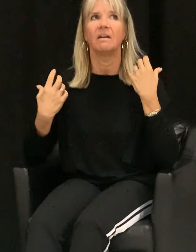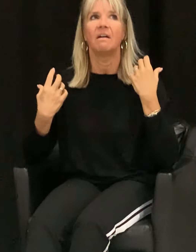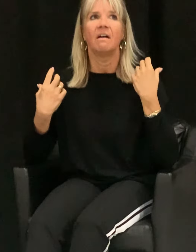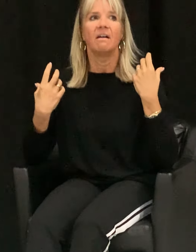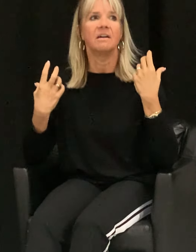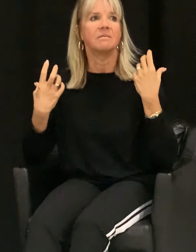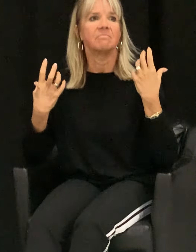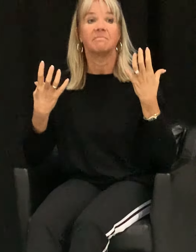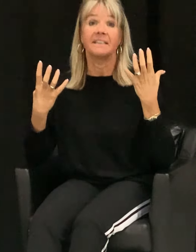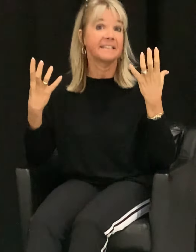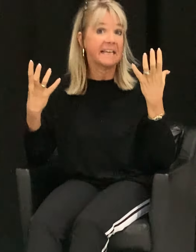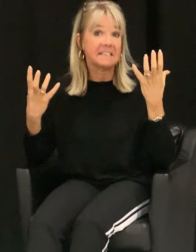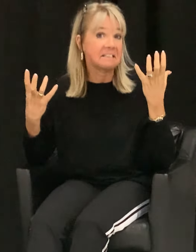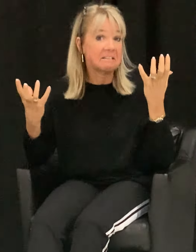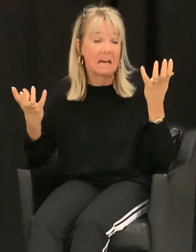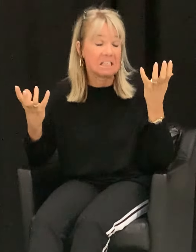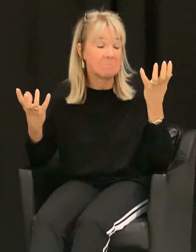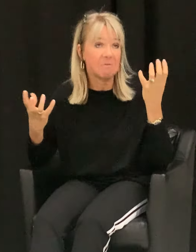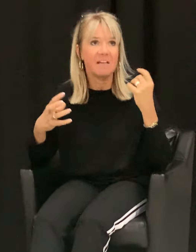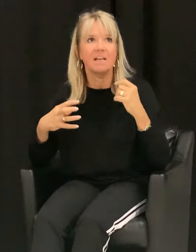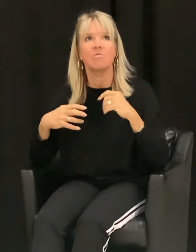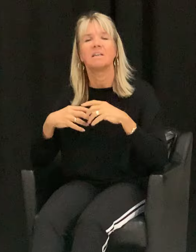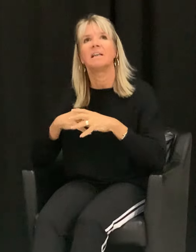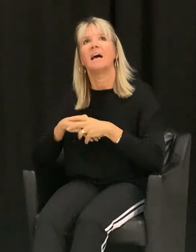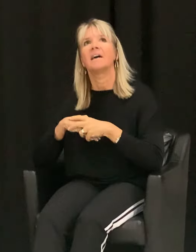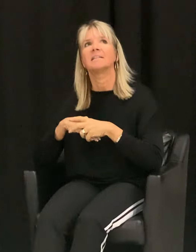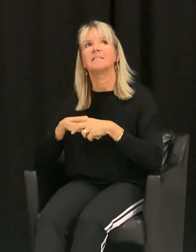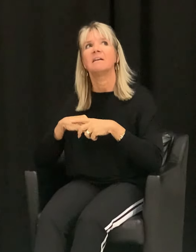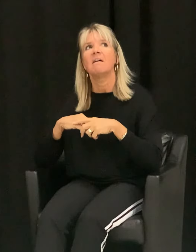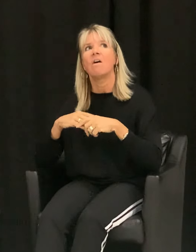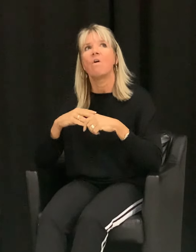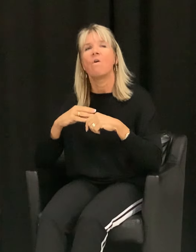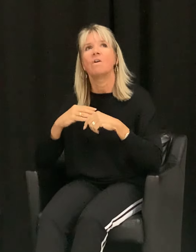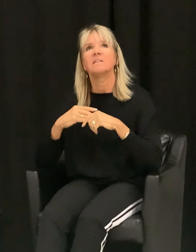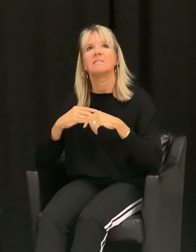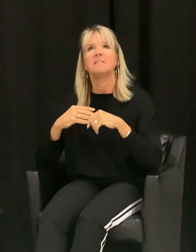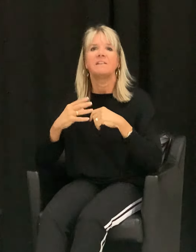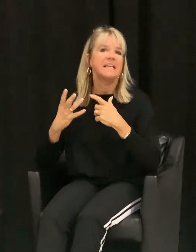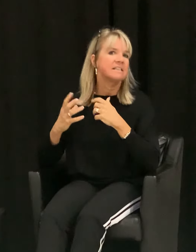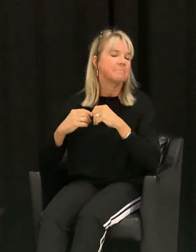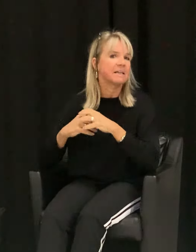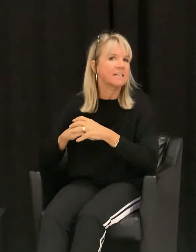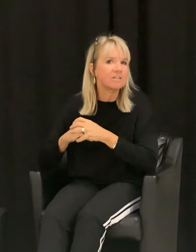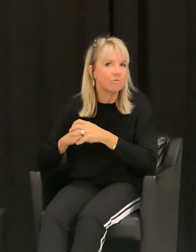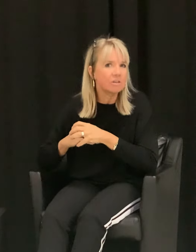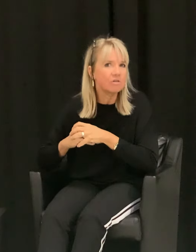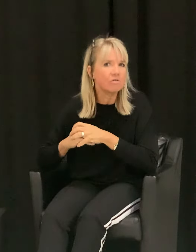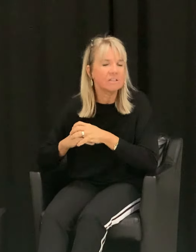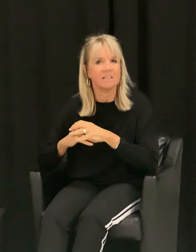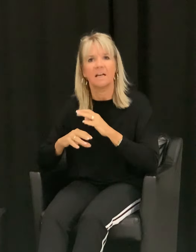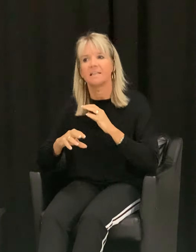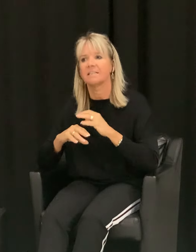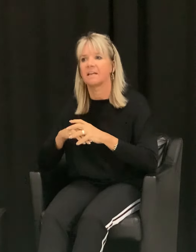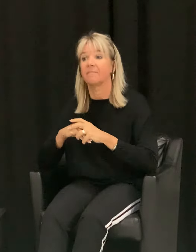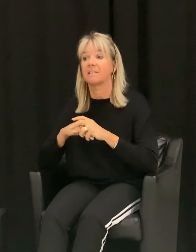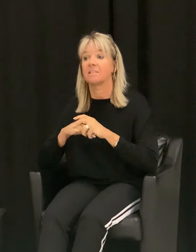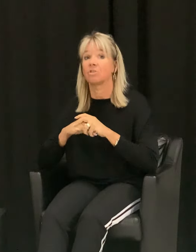Gesetze, Tanzbewegungen lernen und wir nennen es mal Exotenkurs, das kann jetzt sein, was ich schon